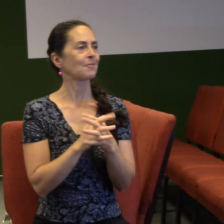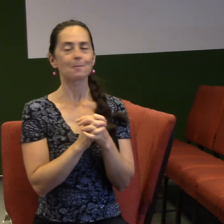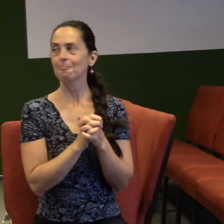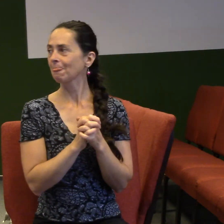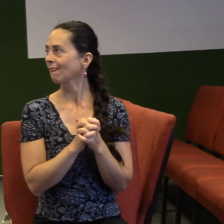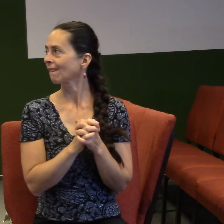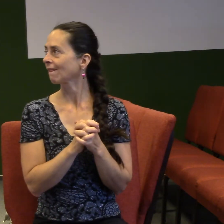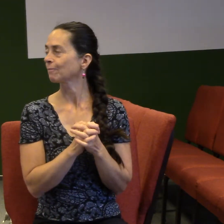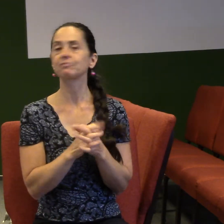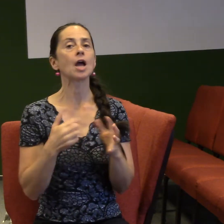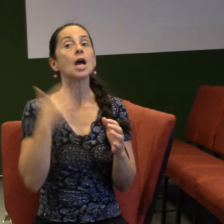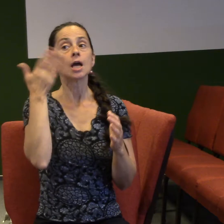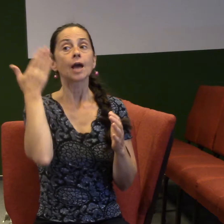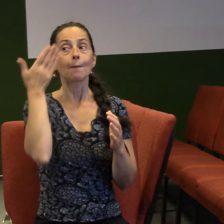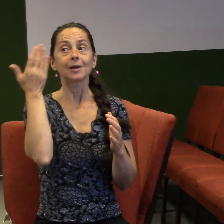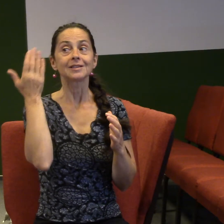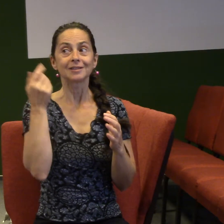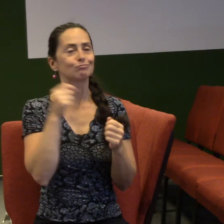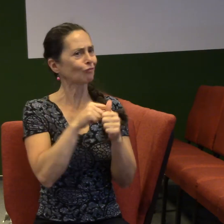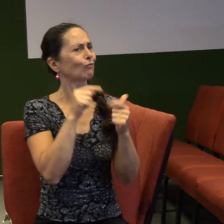Já si myslím, že když tohle čteme, tak